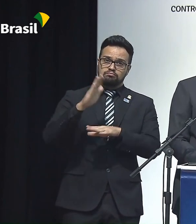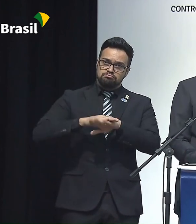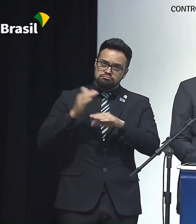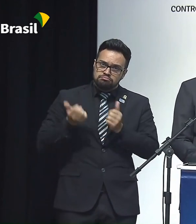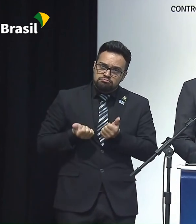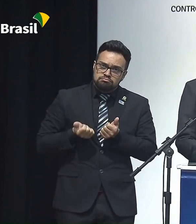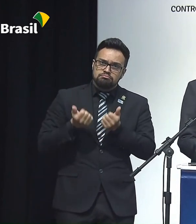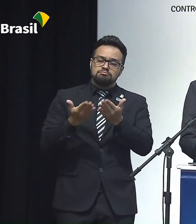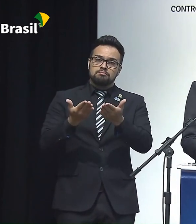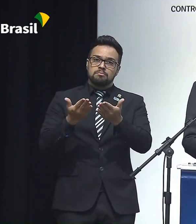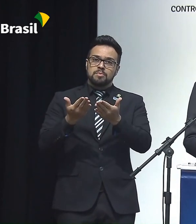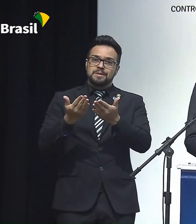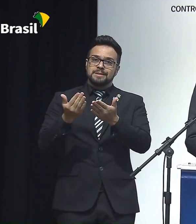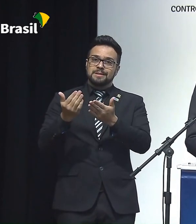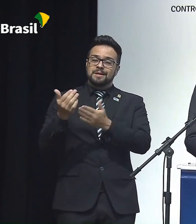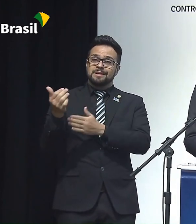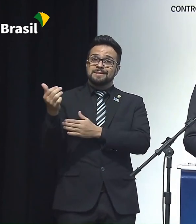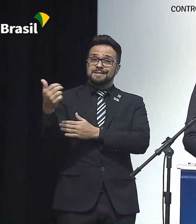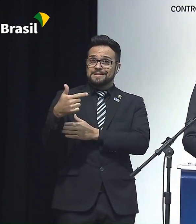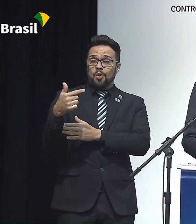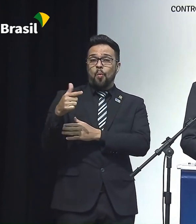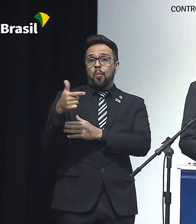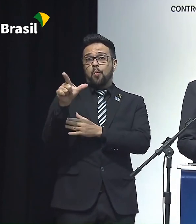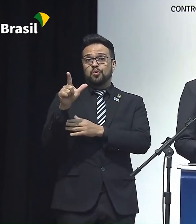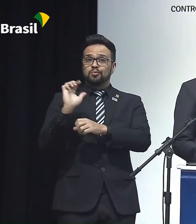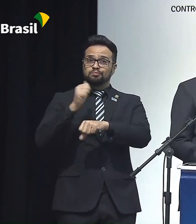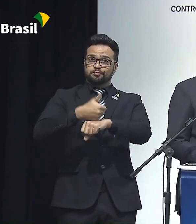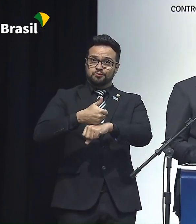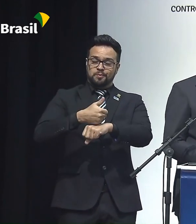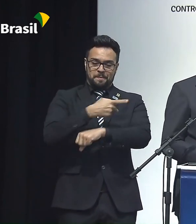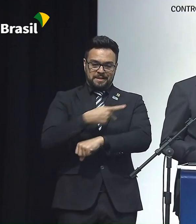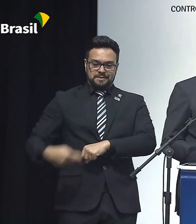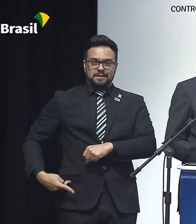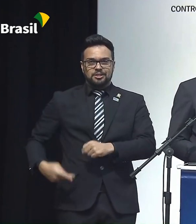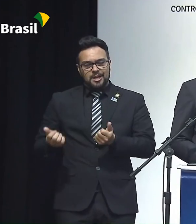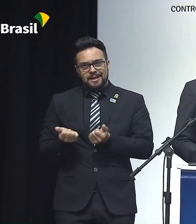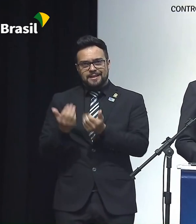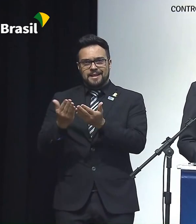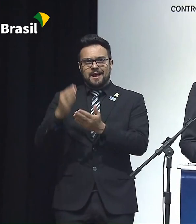nosso sucessor um Brasil bem melhor do que recebemos em janeiro do ocorrente ano.